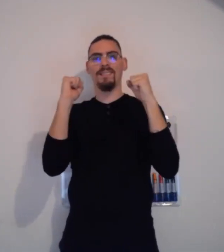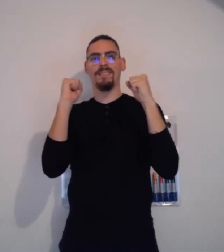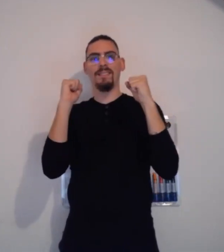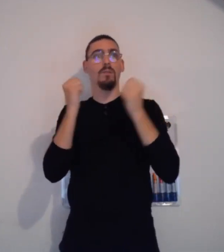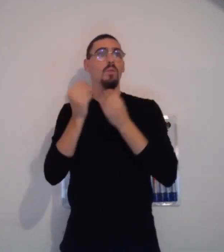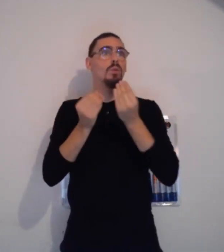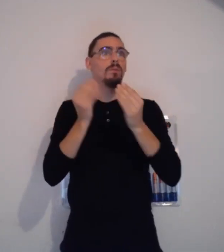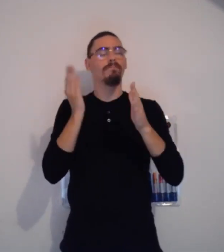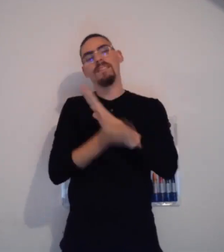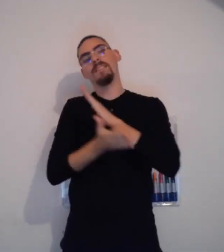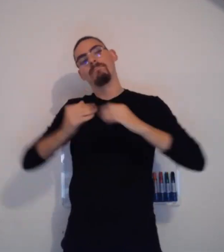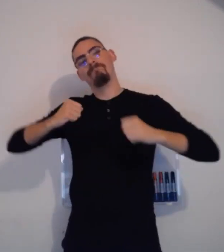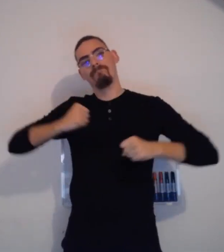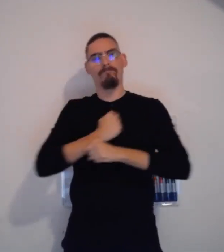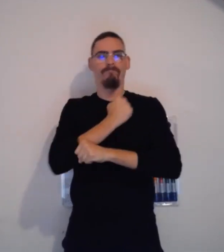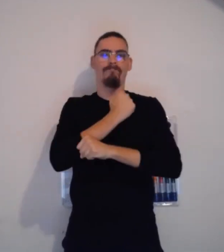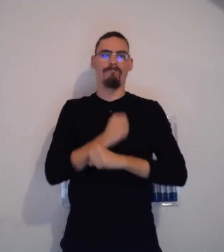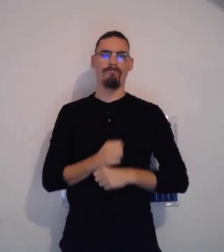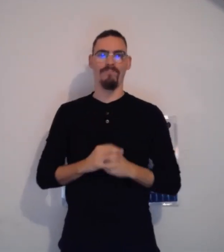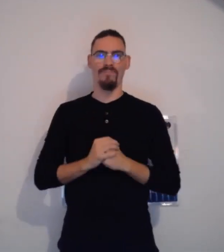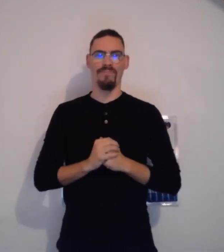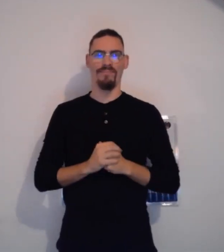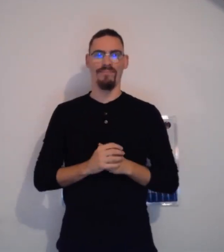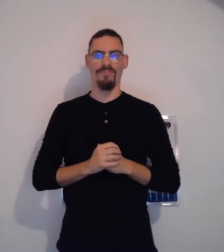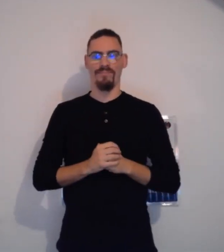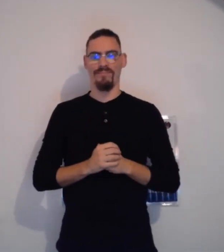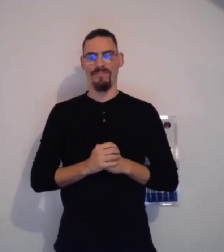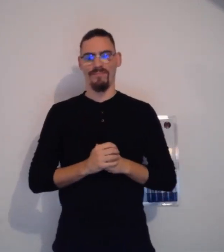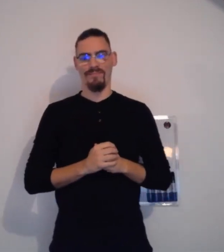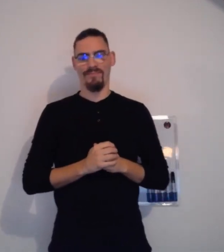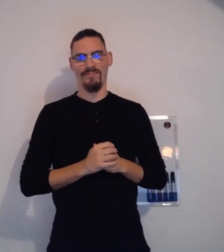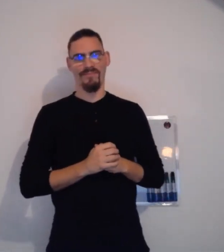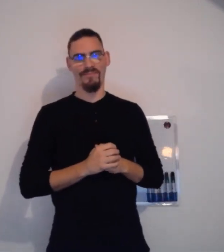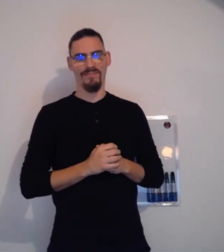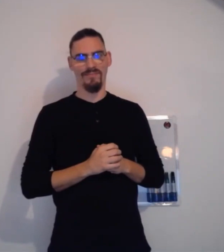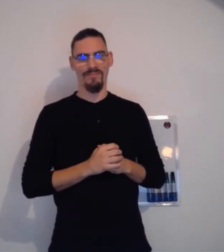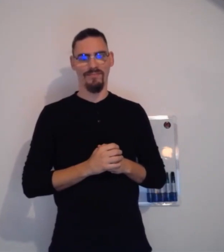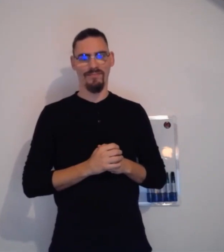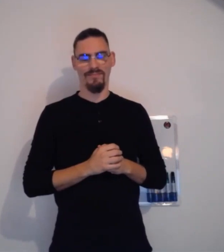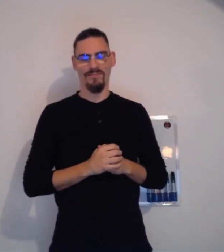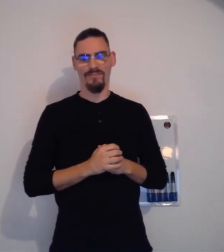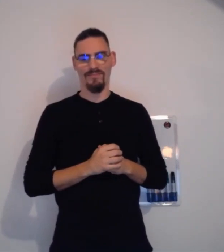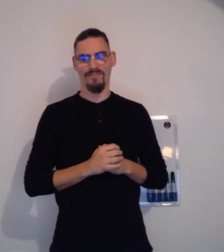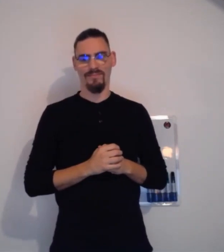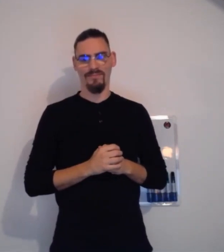geste en pointant du doigt une image. À vous de voir si vous allez le gagner ou perdre. C'est jamais.